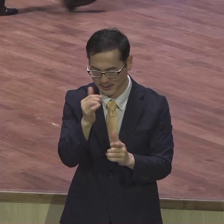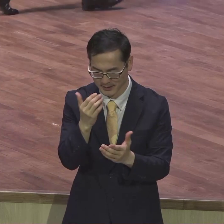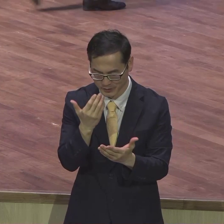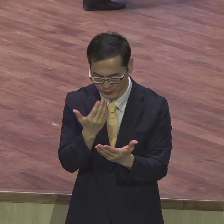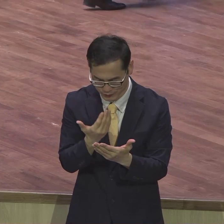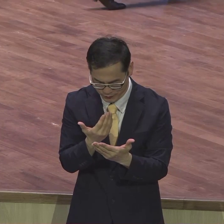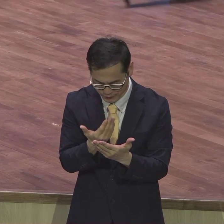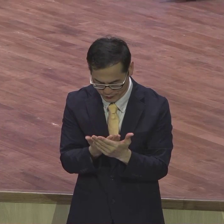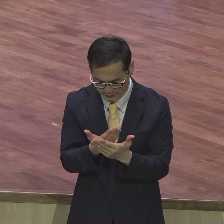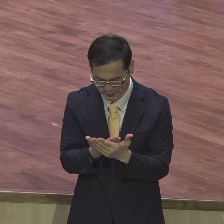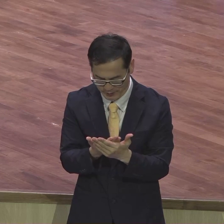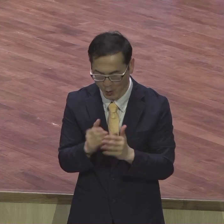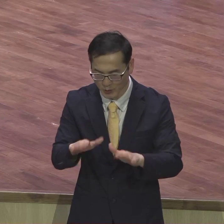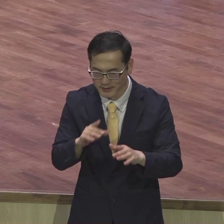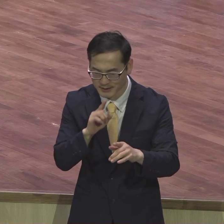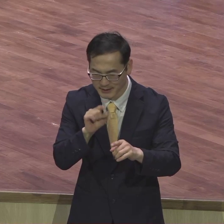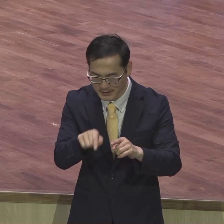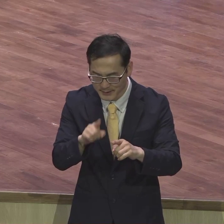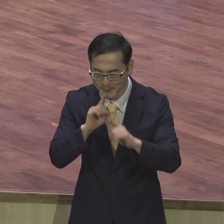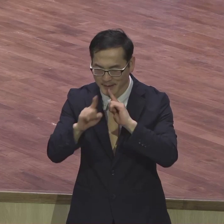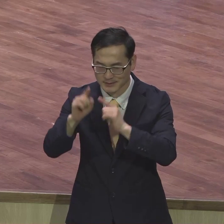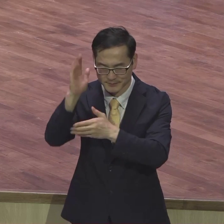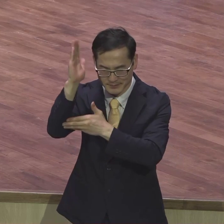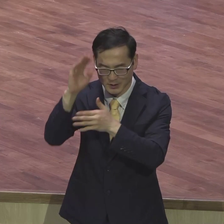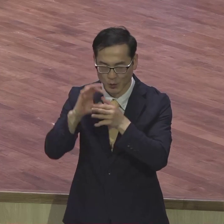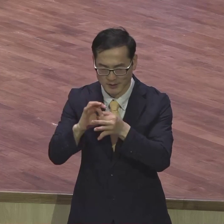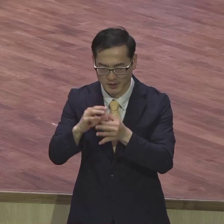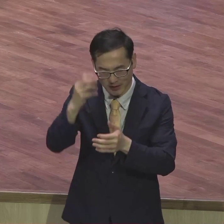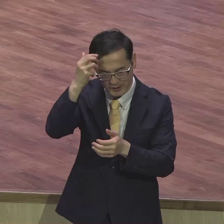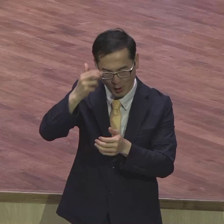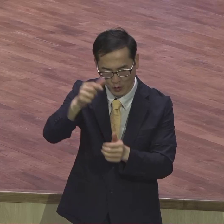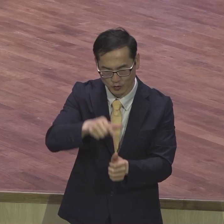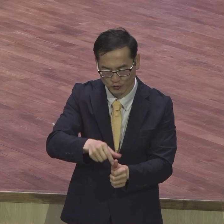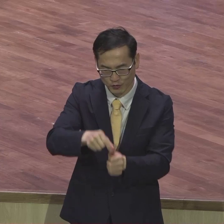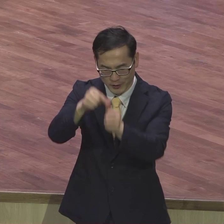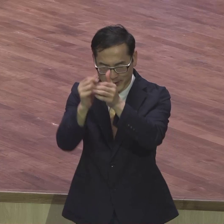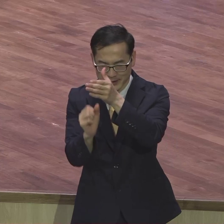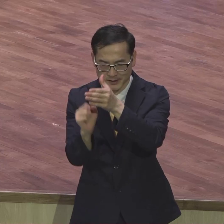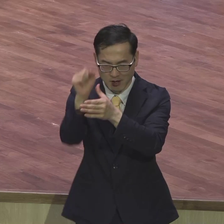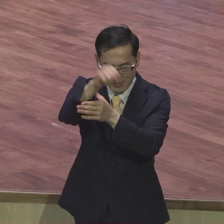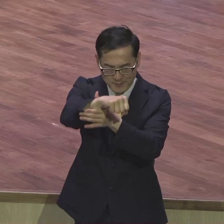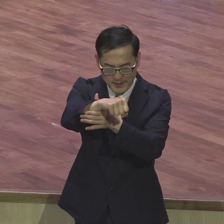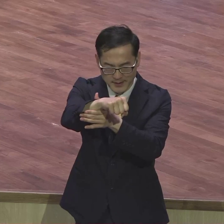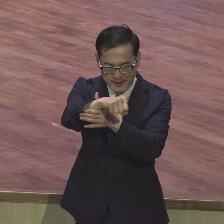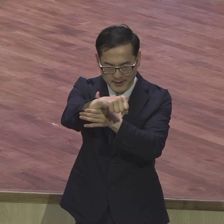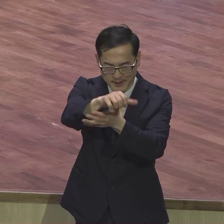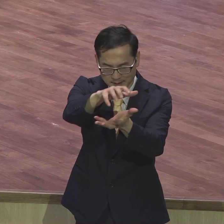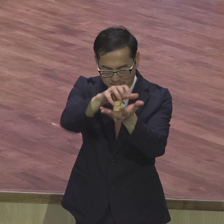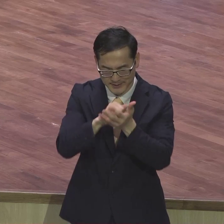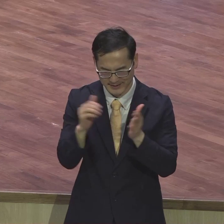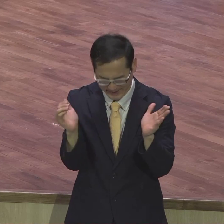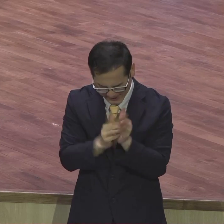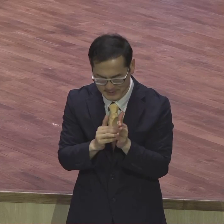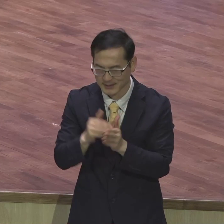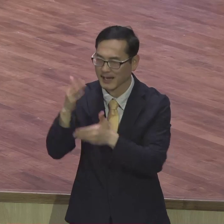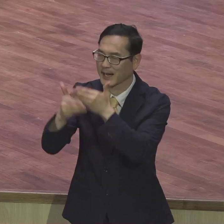정말로 영혼 구원의 열매까지 그까지 인도받는 축복이 있게 하여